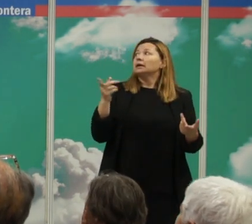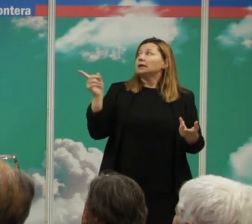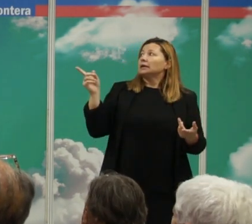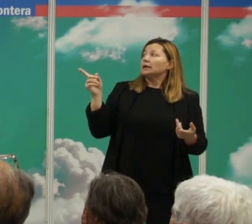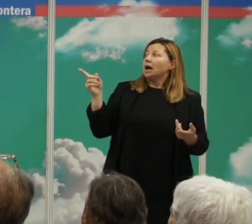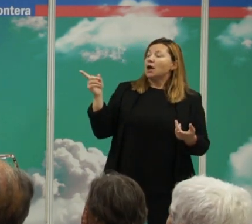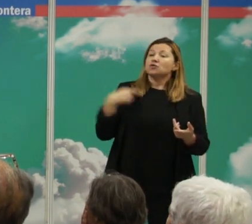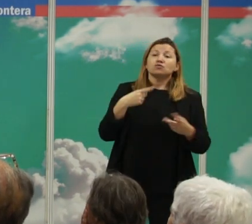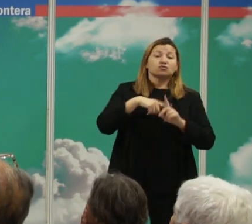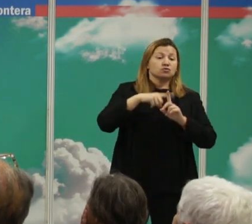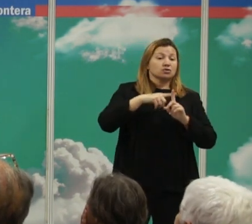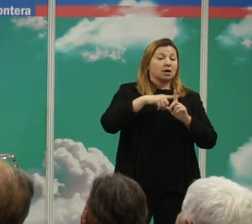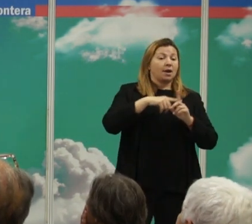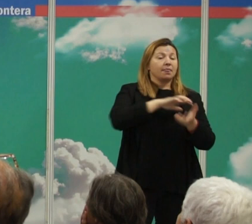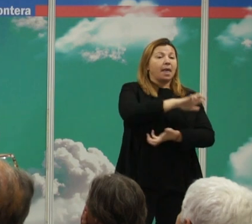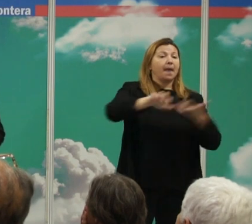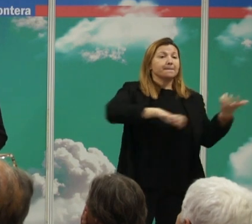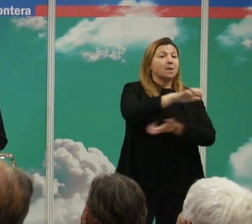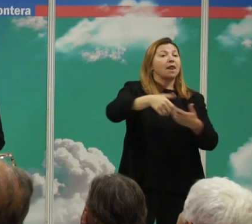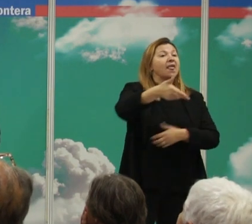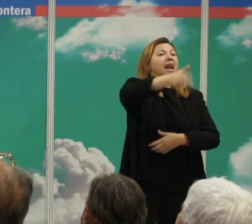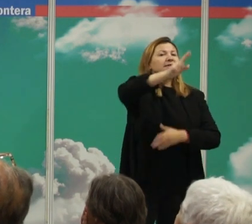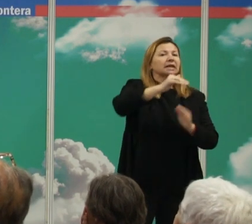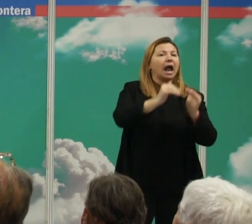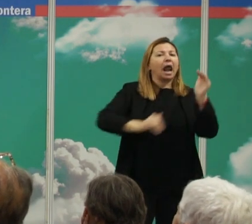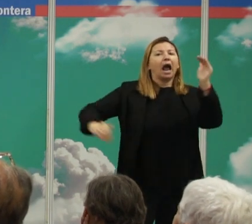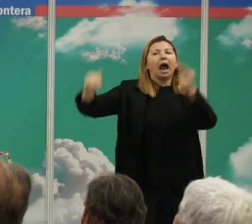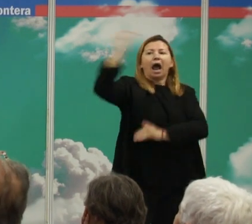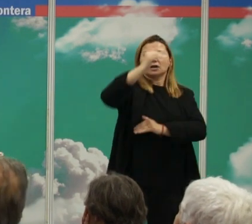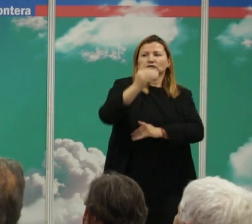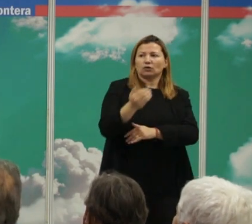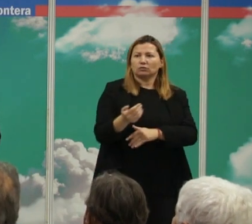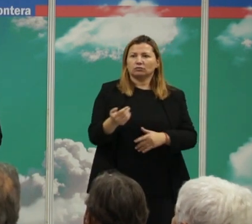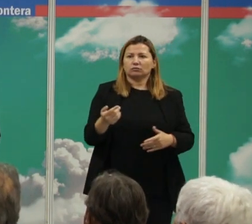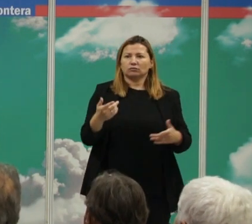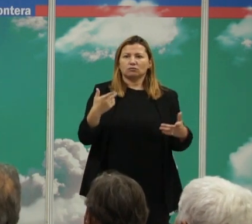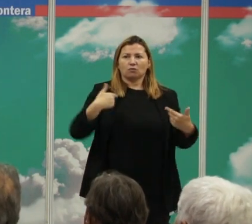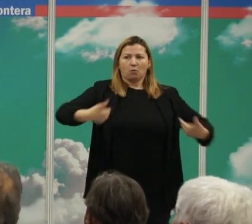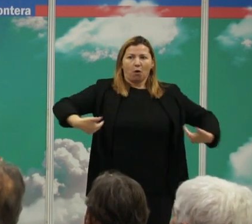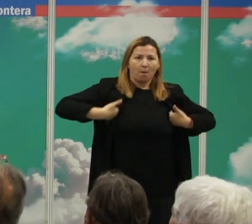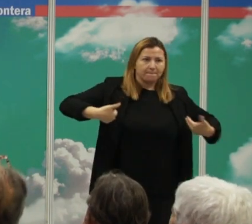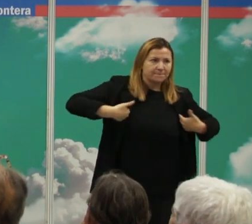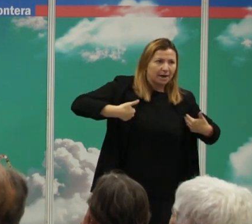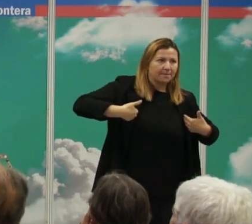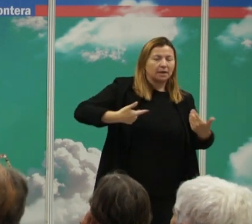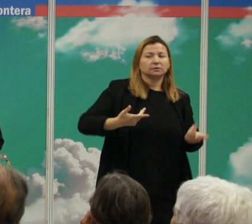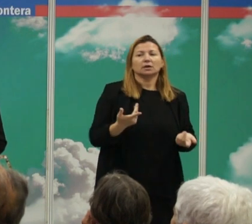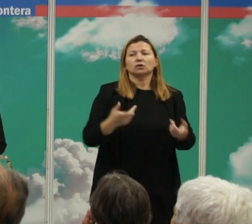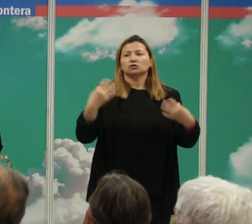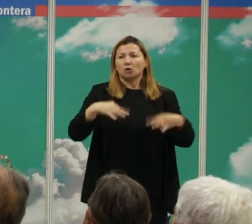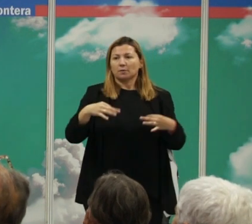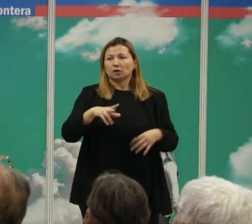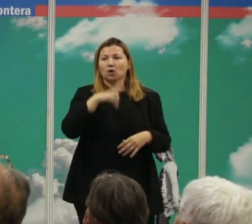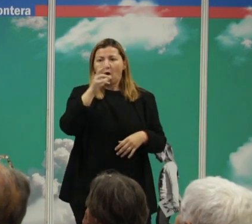que tenemos un nivel de violencia letal alto como producto de nuestra posición en un clado violento de mamíferos los primates y en particular los hominoideas